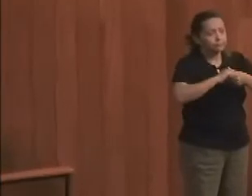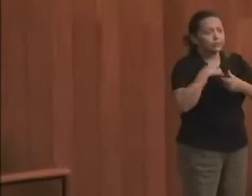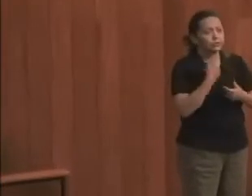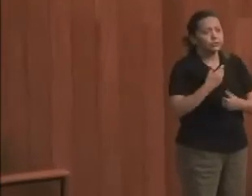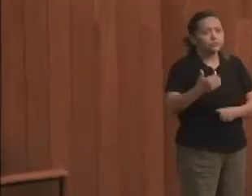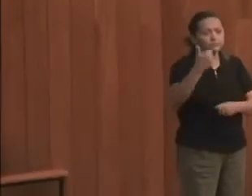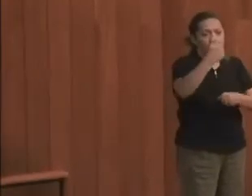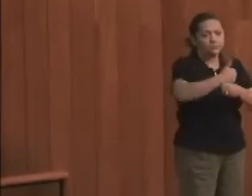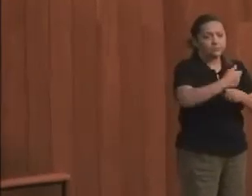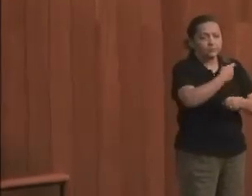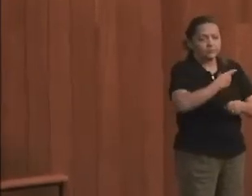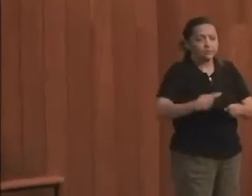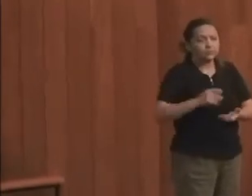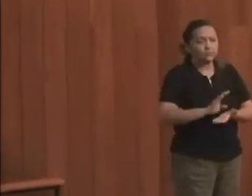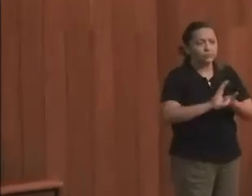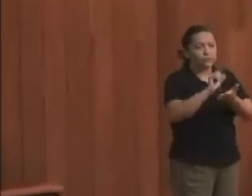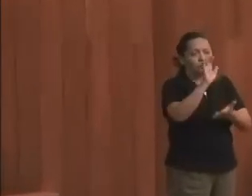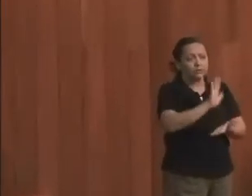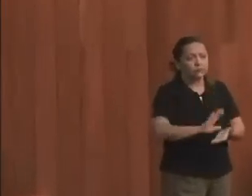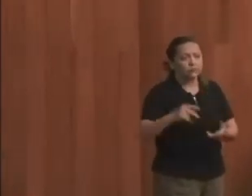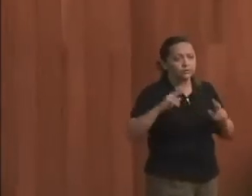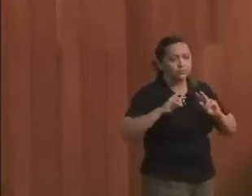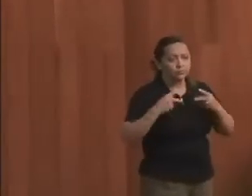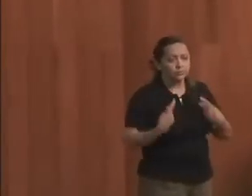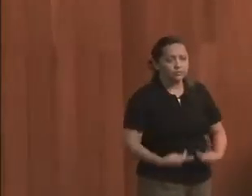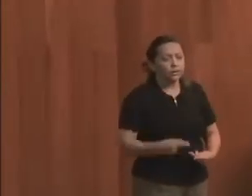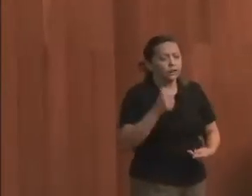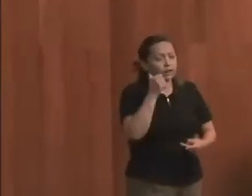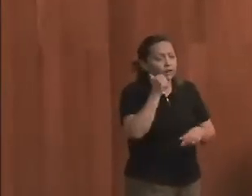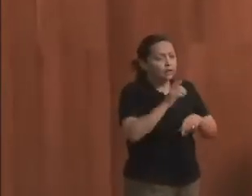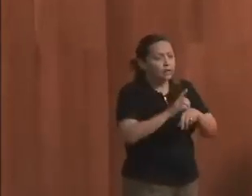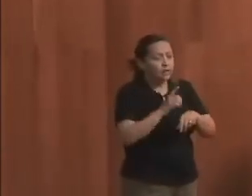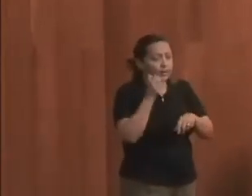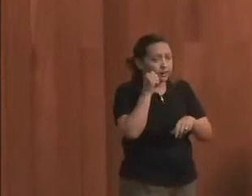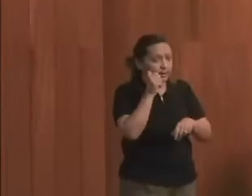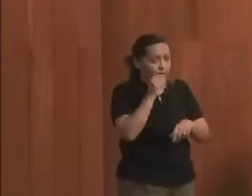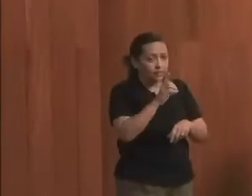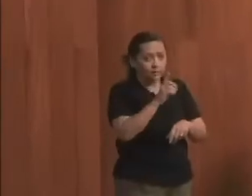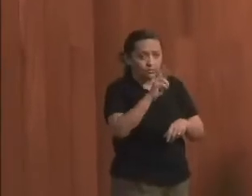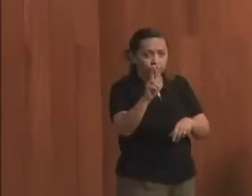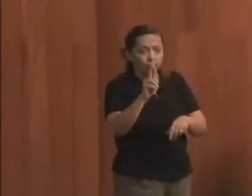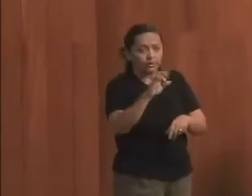nossa vice-presidenta do conselho, a doutora Ivana, que é procuradora